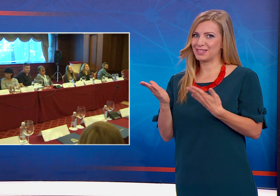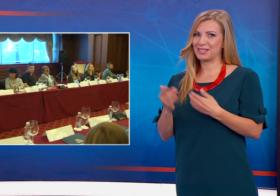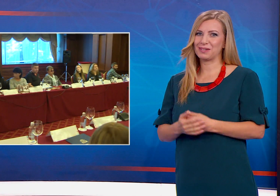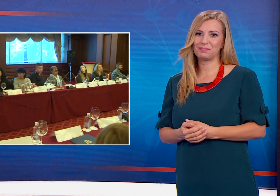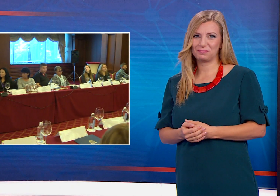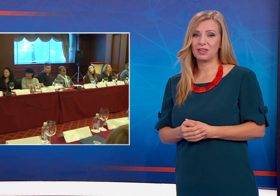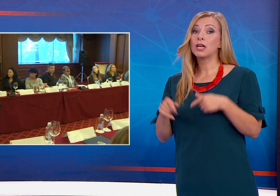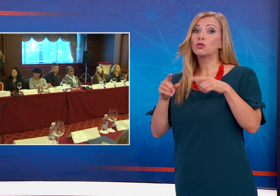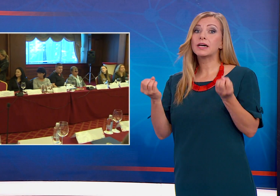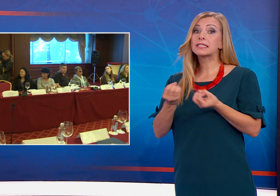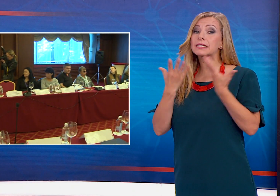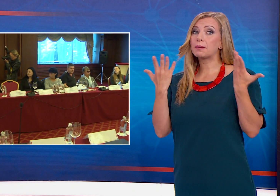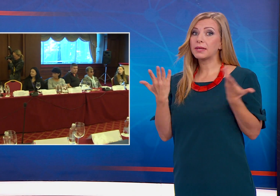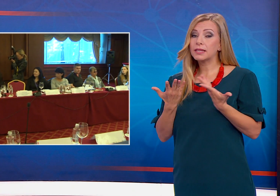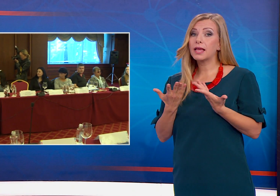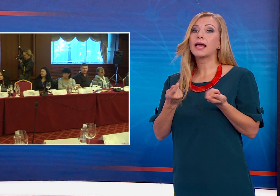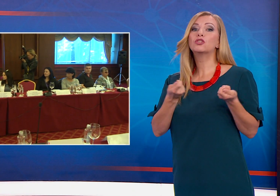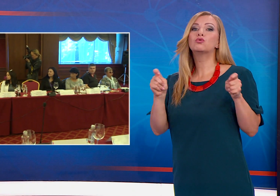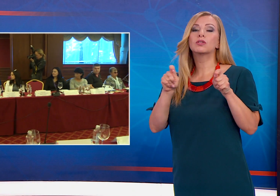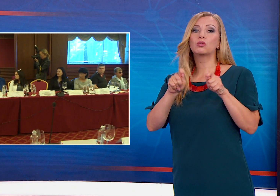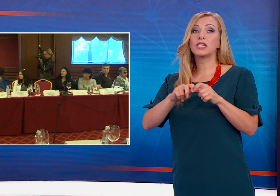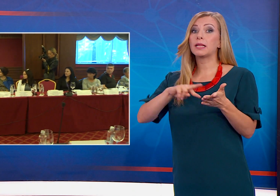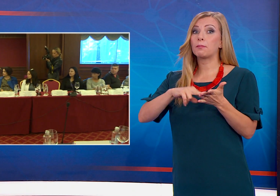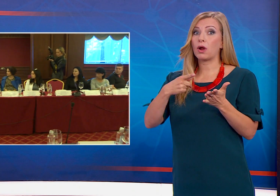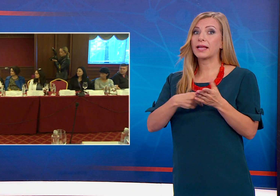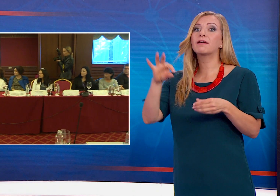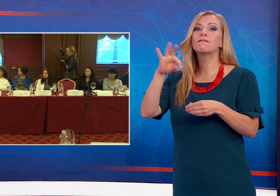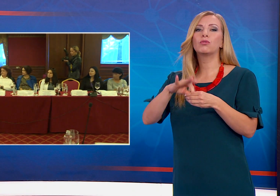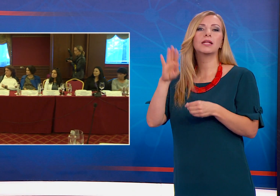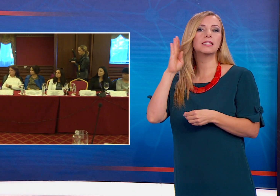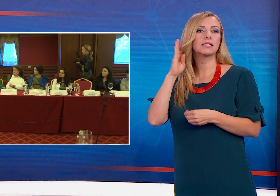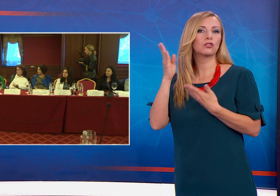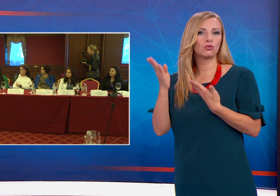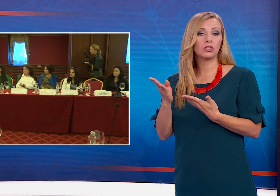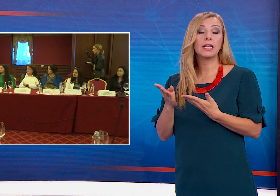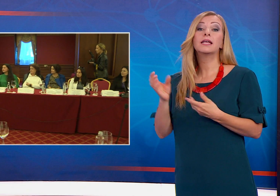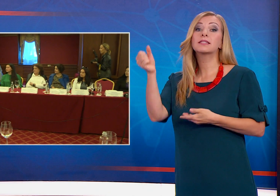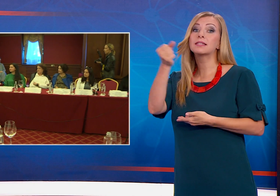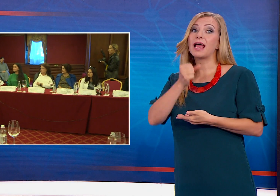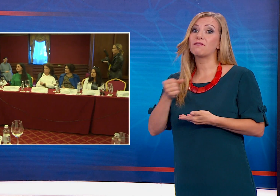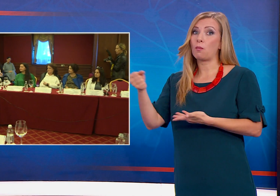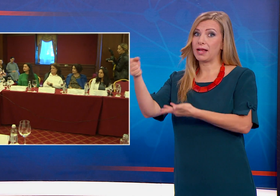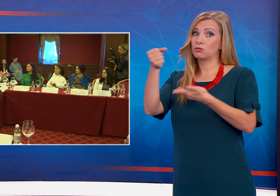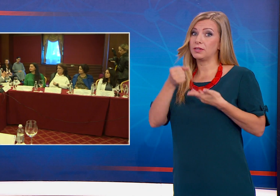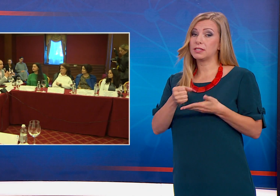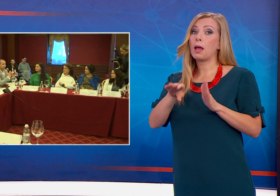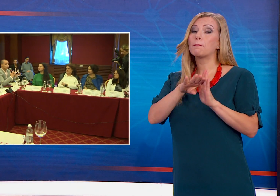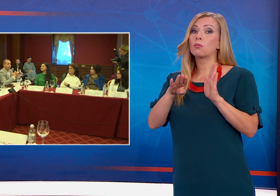Събитието се провежда като заключение по проект на Фундация за слушай се с европейско финансиране по програма Добро управление